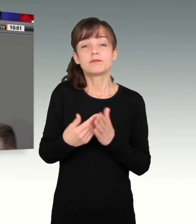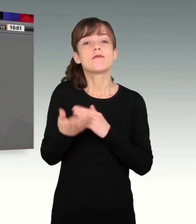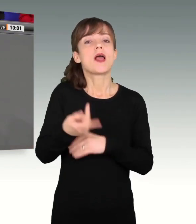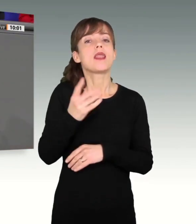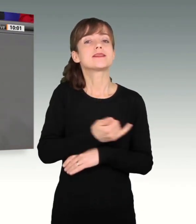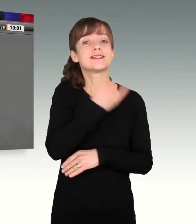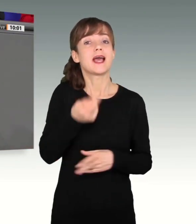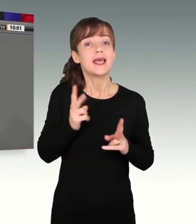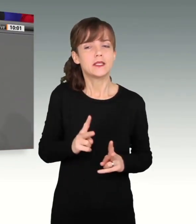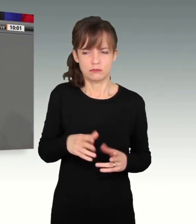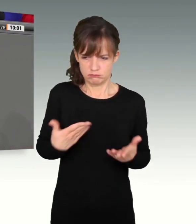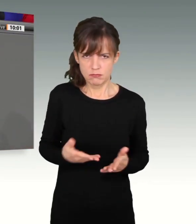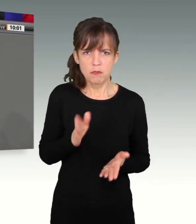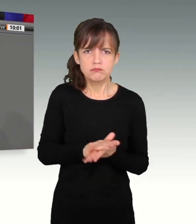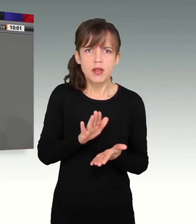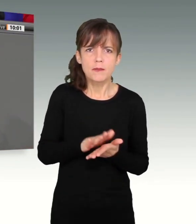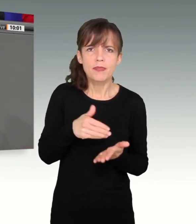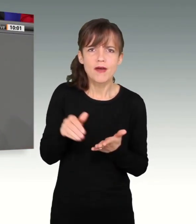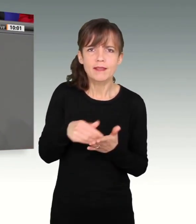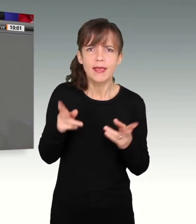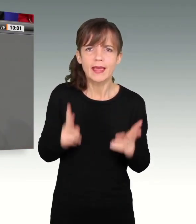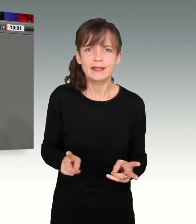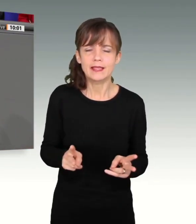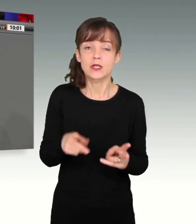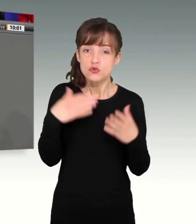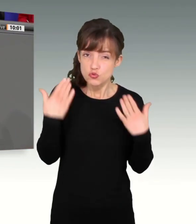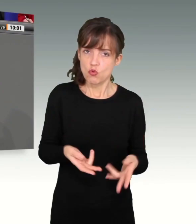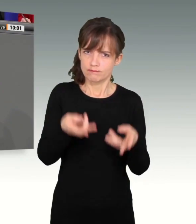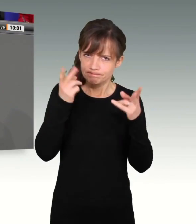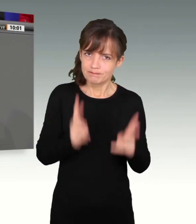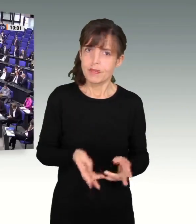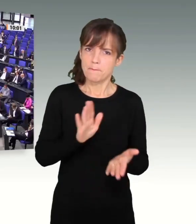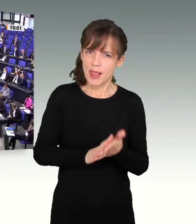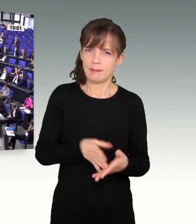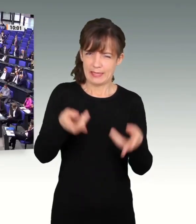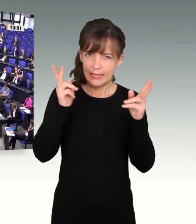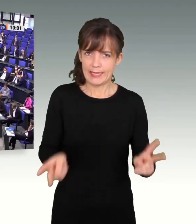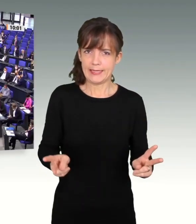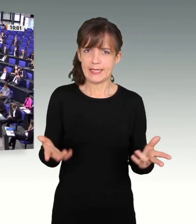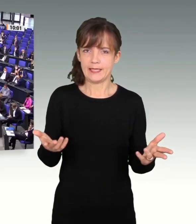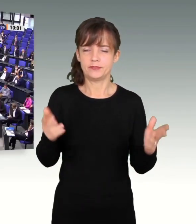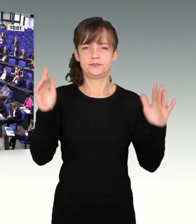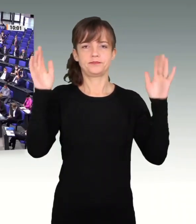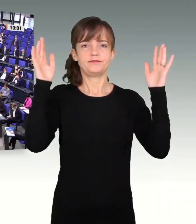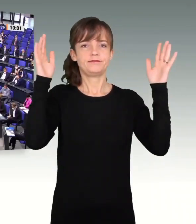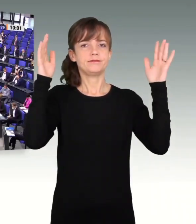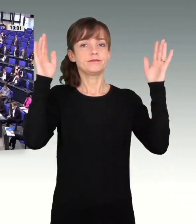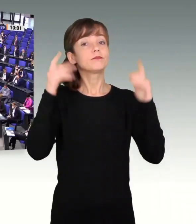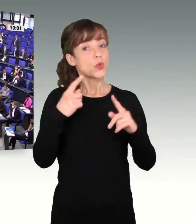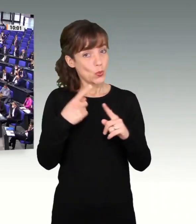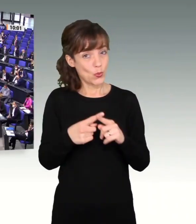richtig und das bleibt auch in diesem Jahr richtig. Und weil das so ist und weil